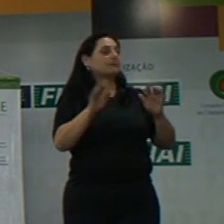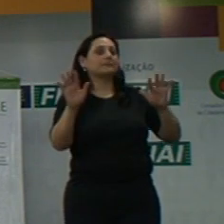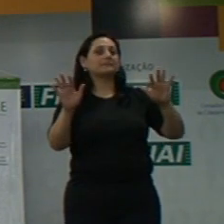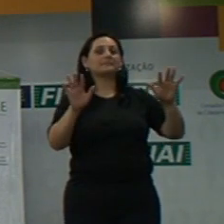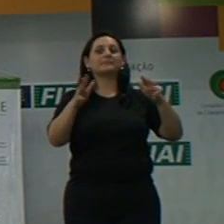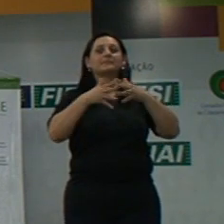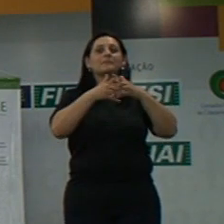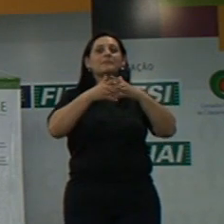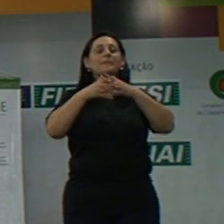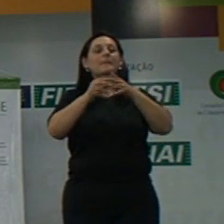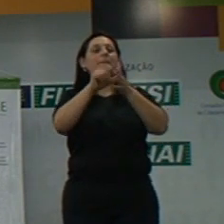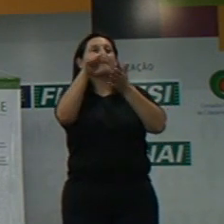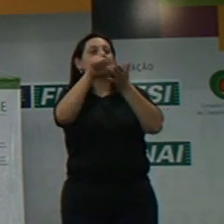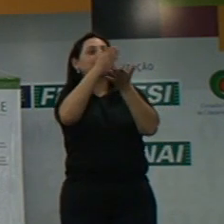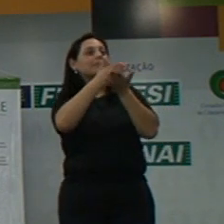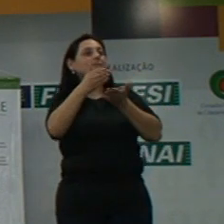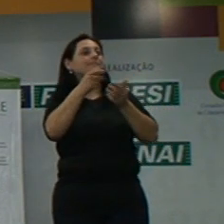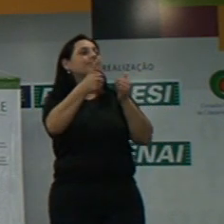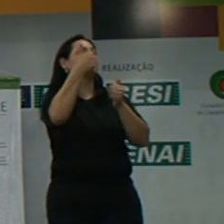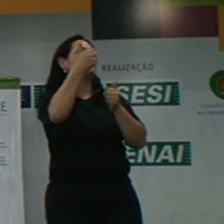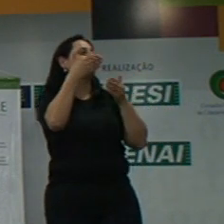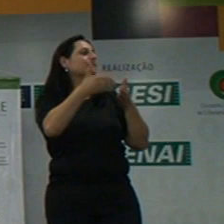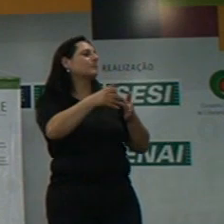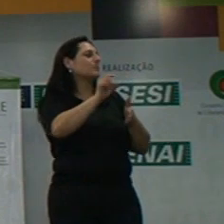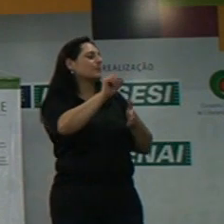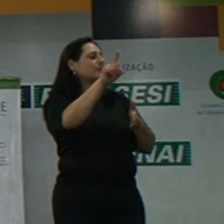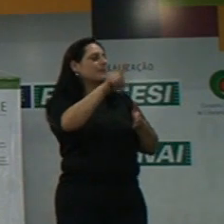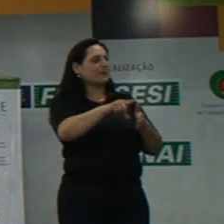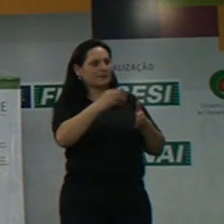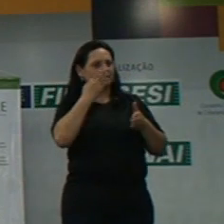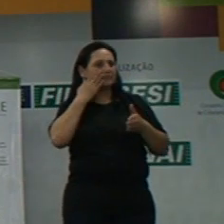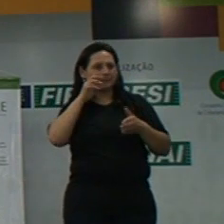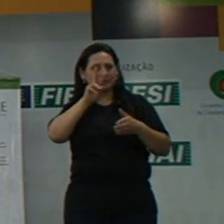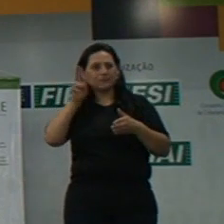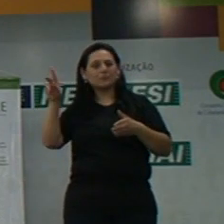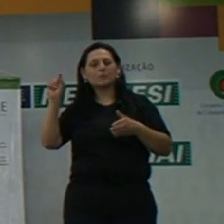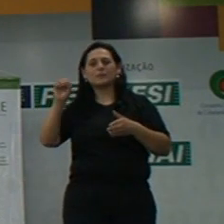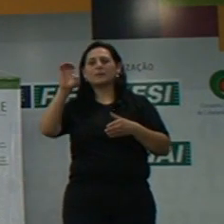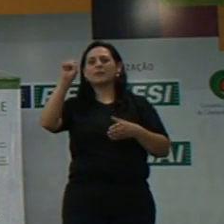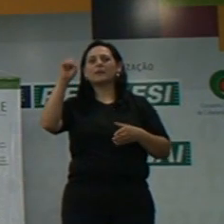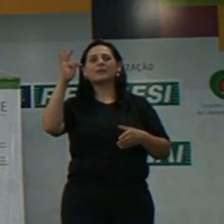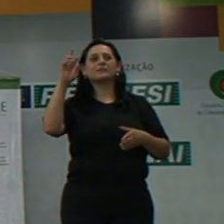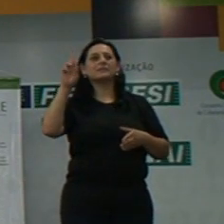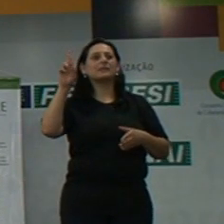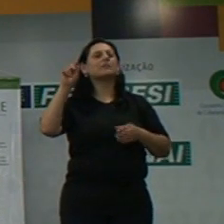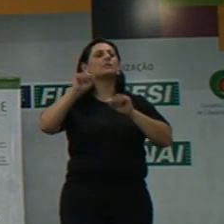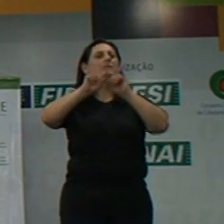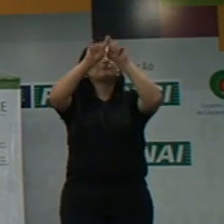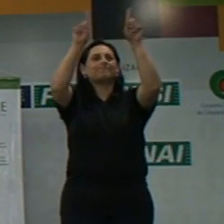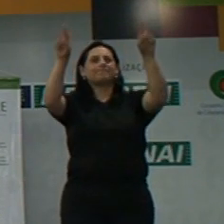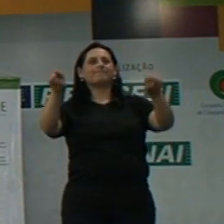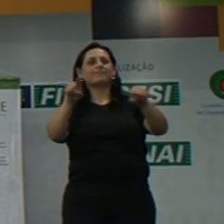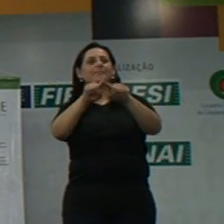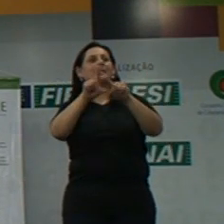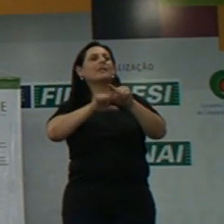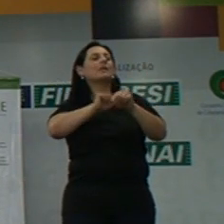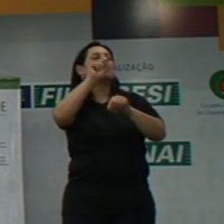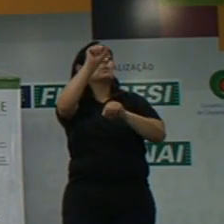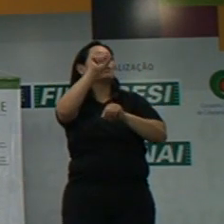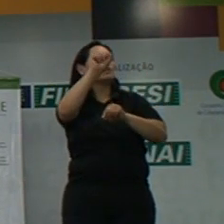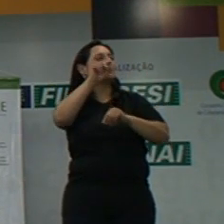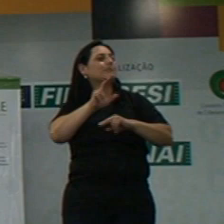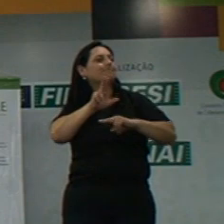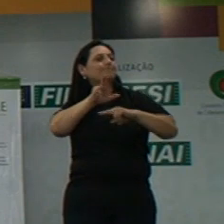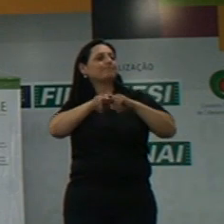Ele começa a aparecer numa placa da área do Star de Curitiba, onde ele faz... onde ele tem a logomarca do símbolo, né,